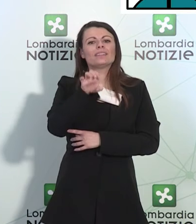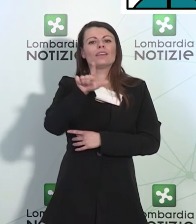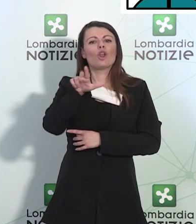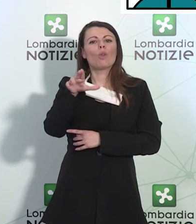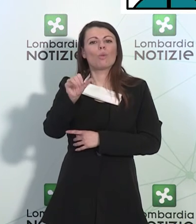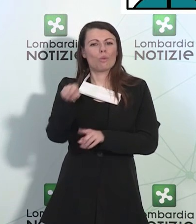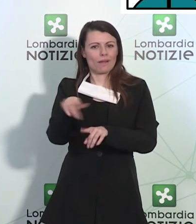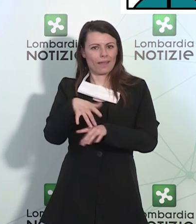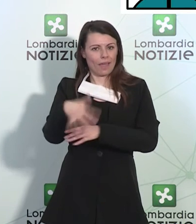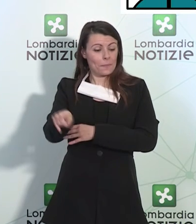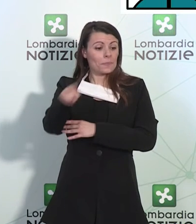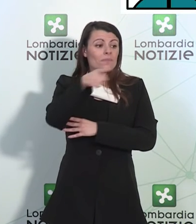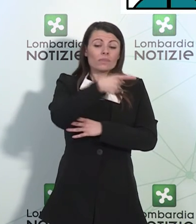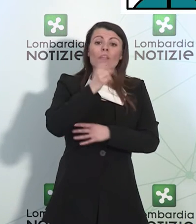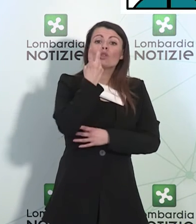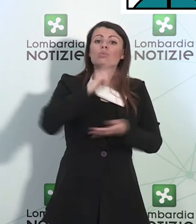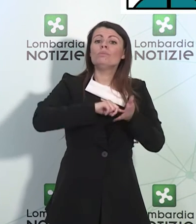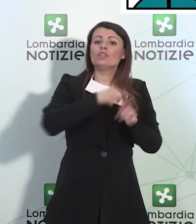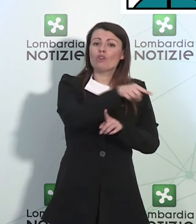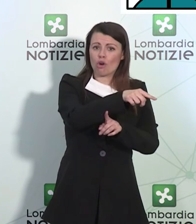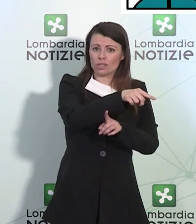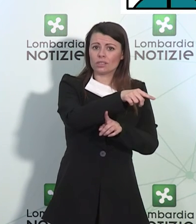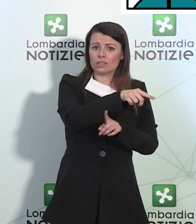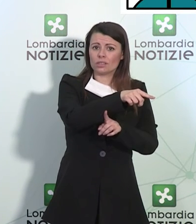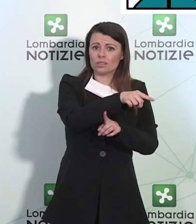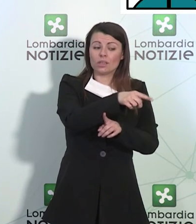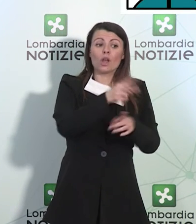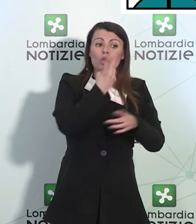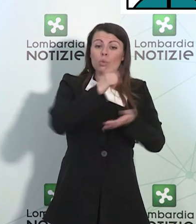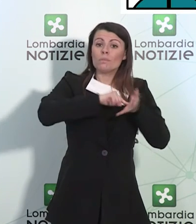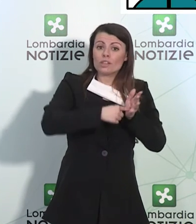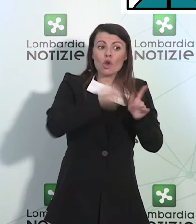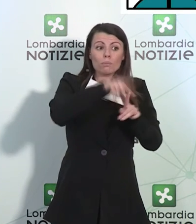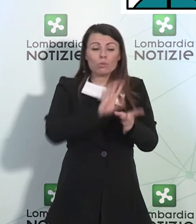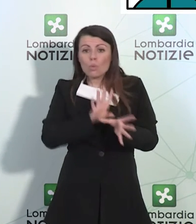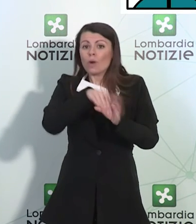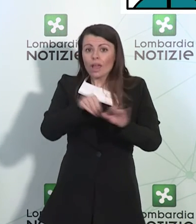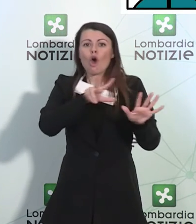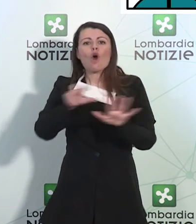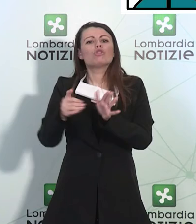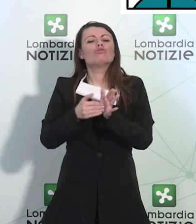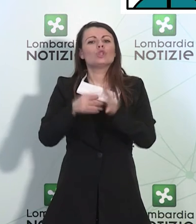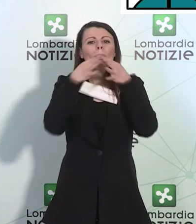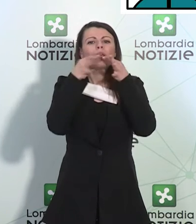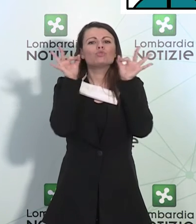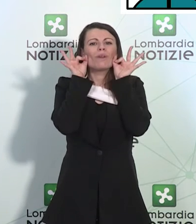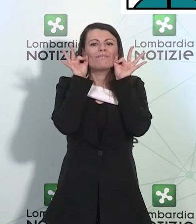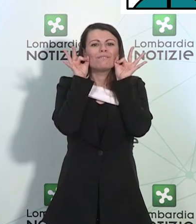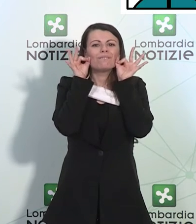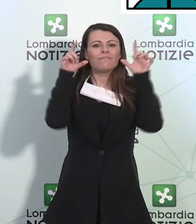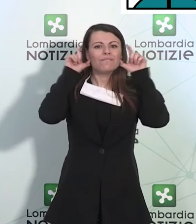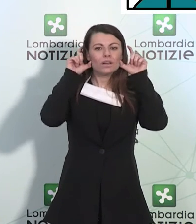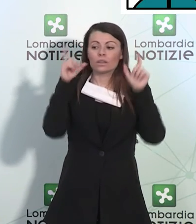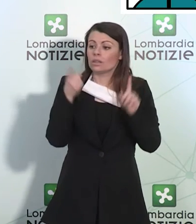sono 2 milioni che comprendono anche le 800.000 SWIFT. E poi vi sono anche altre questioni, perché